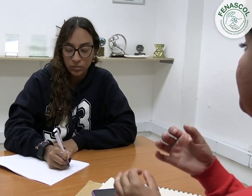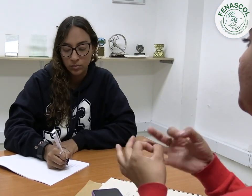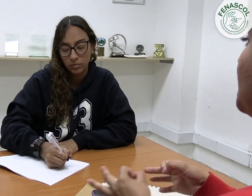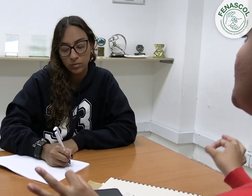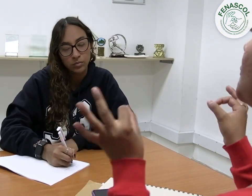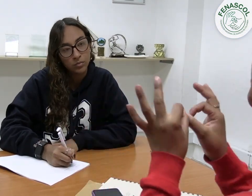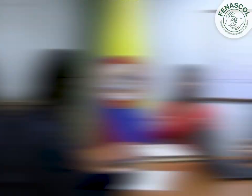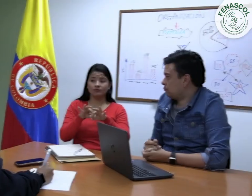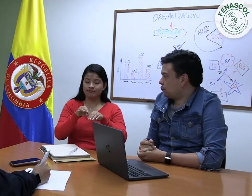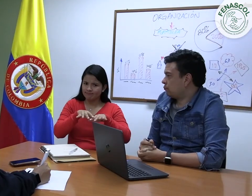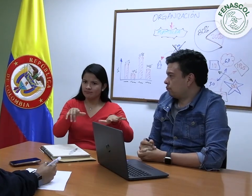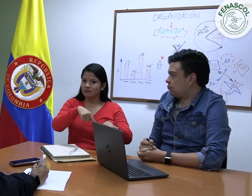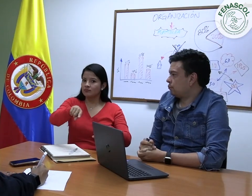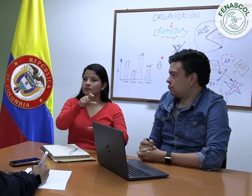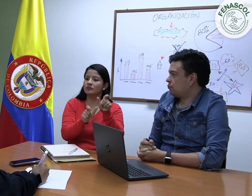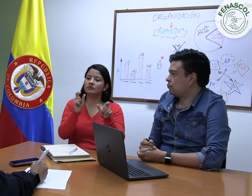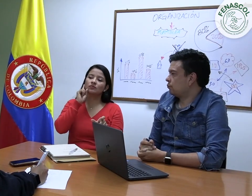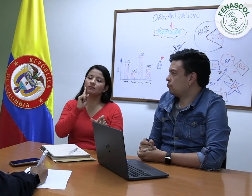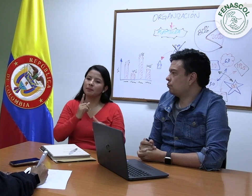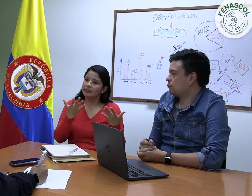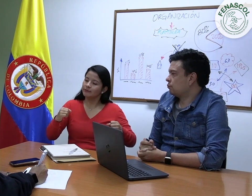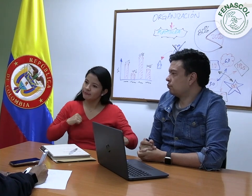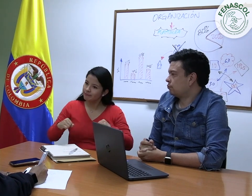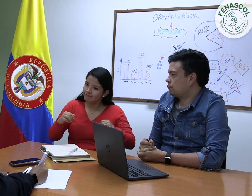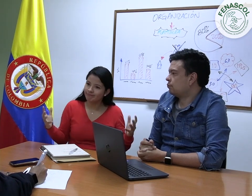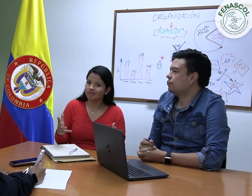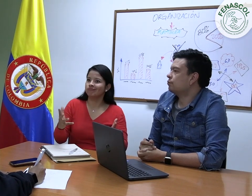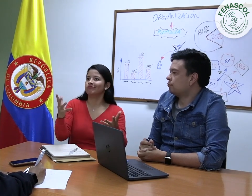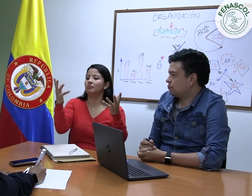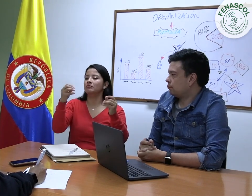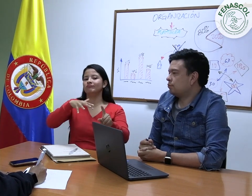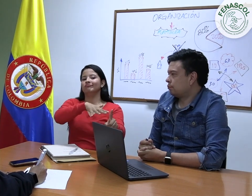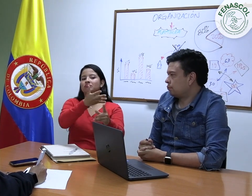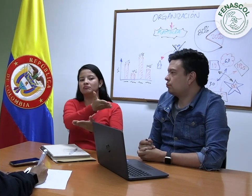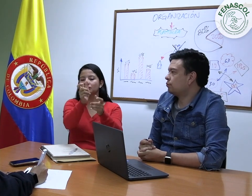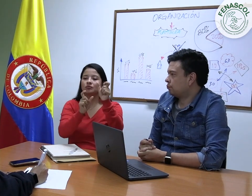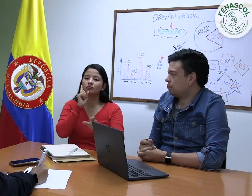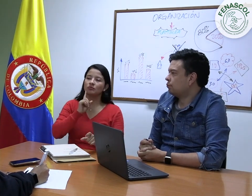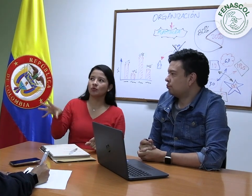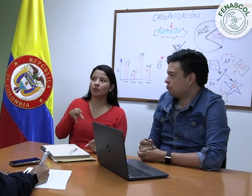Es fundamental masificar esto para que las personas sordas gestionen, se muevan e incidan y repliquen estas acciones.